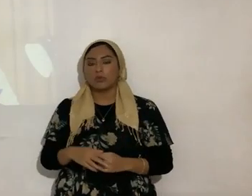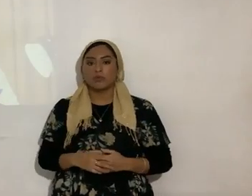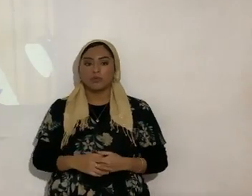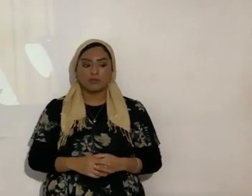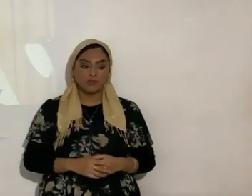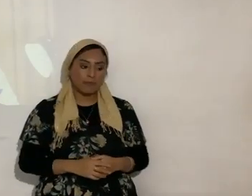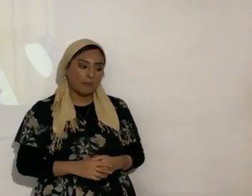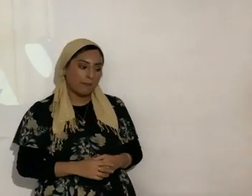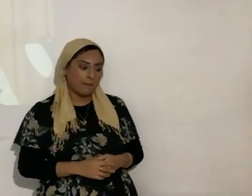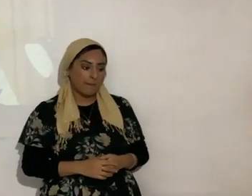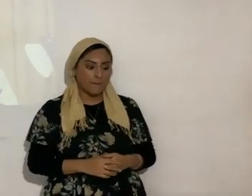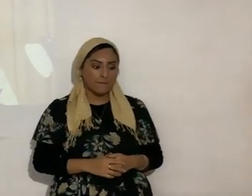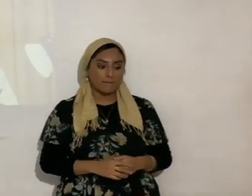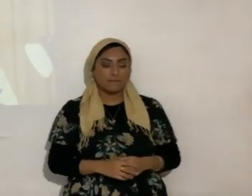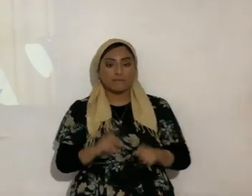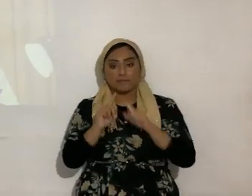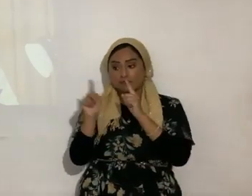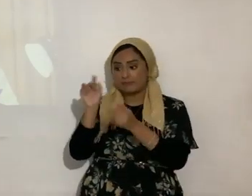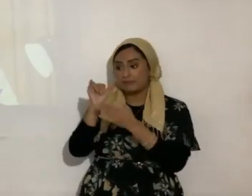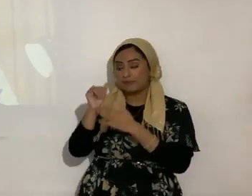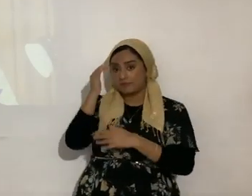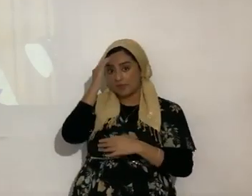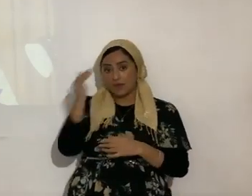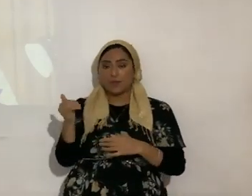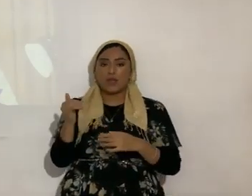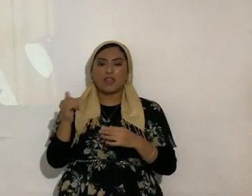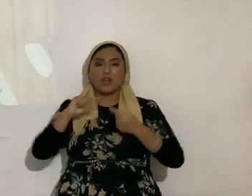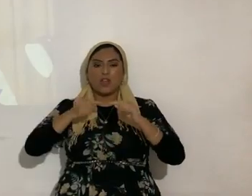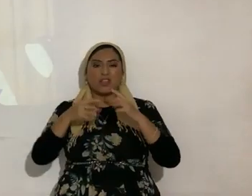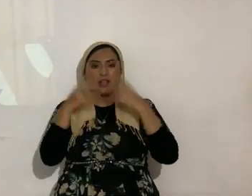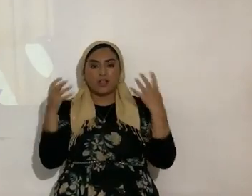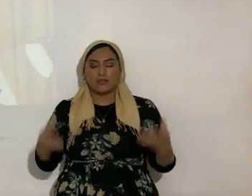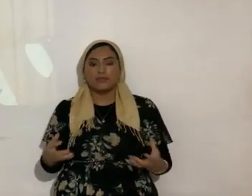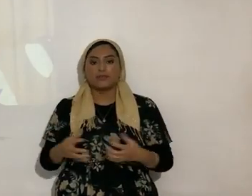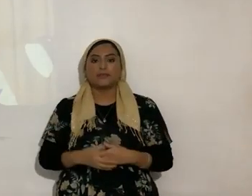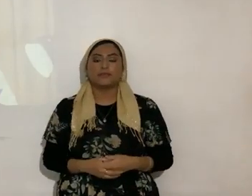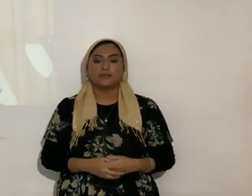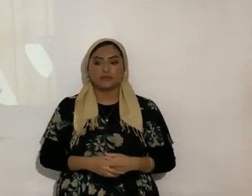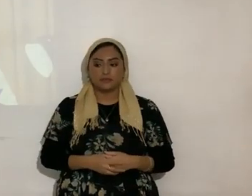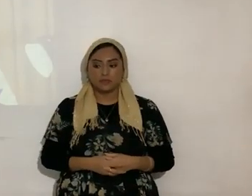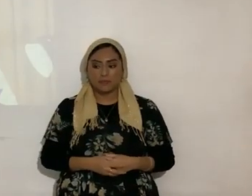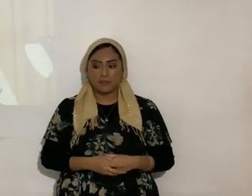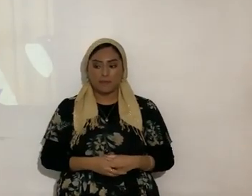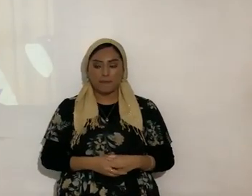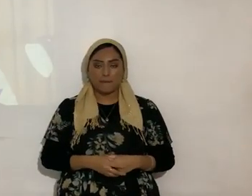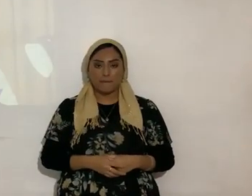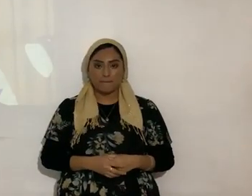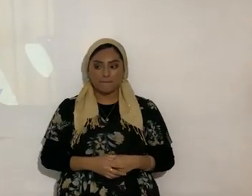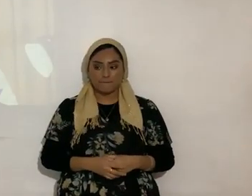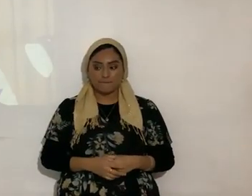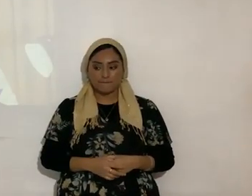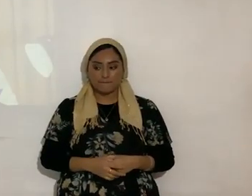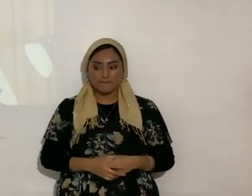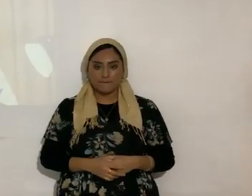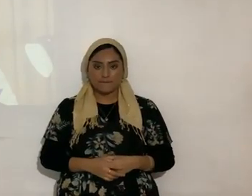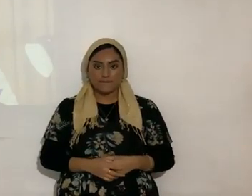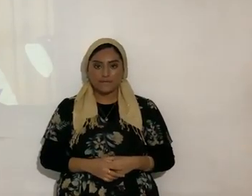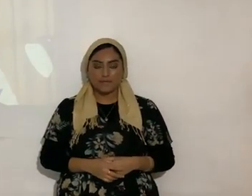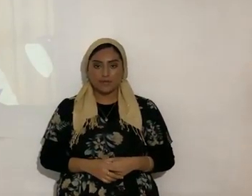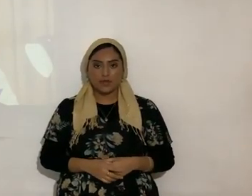pero, por eso, afecta tanto, ¿sí? Pero no, afecta a la persona, pero no afecta a los